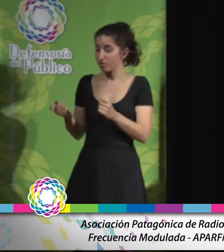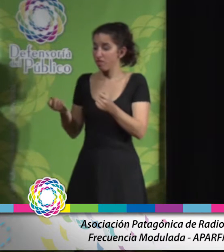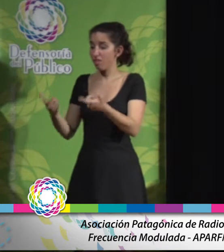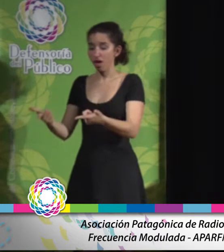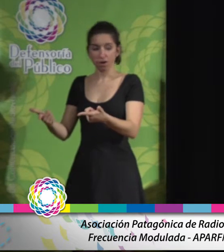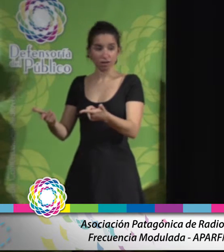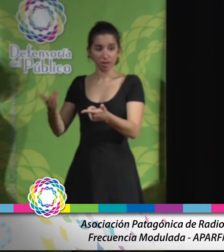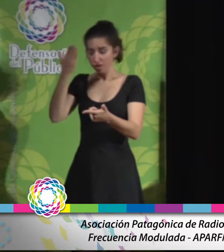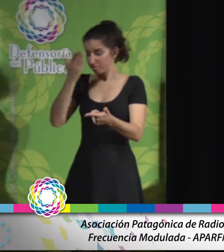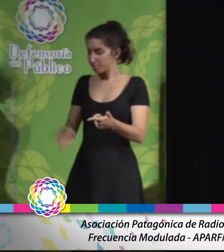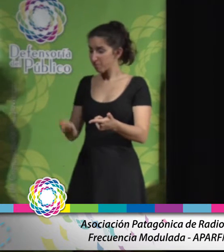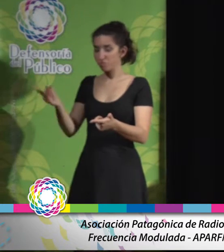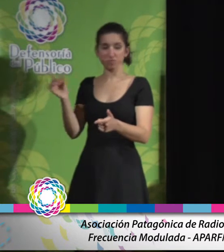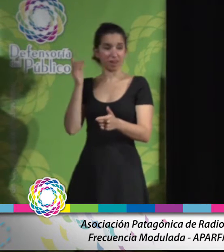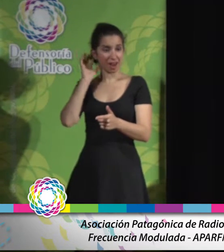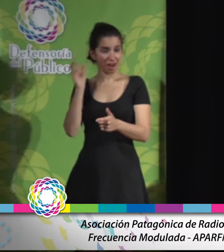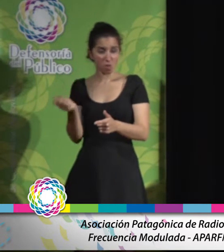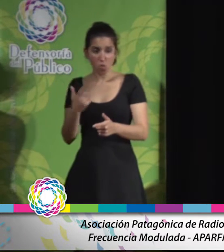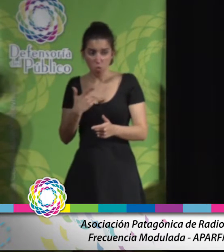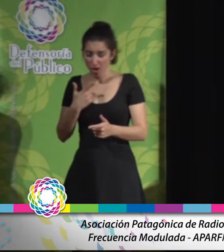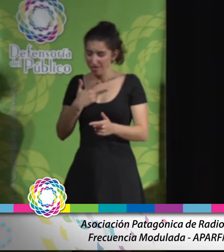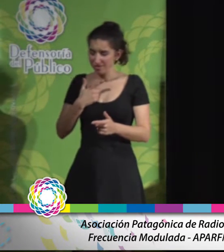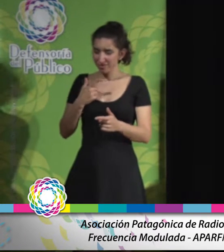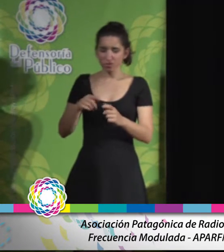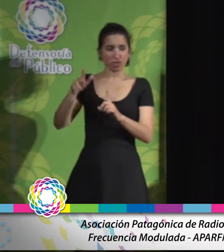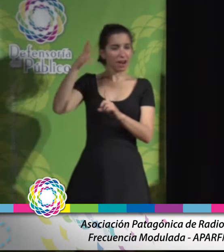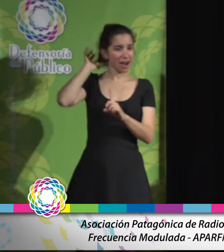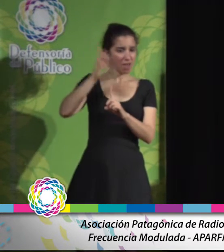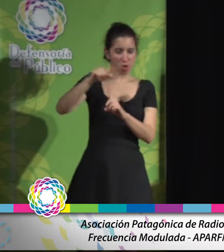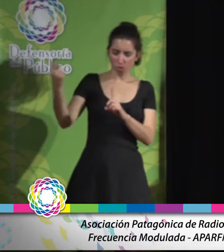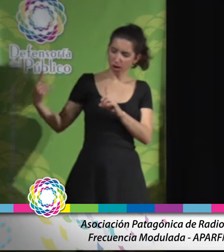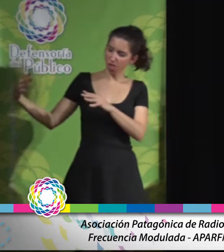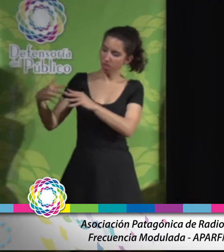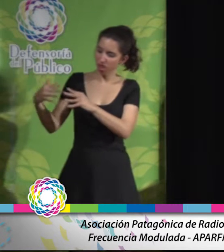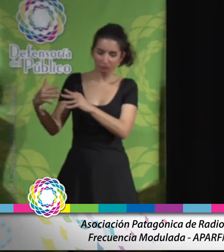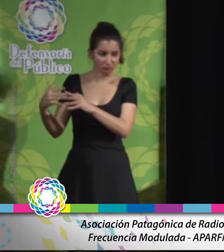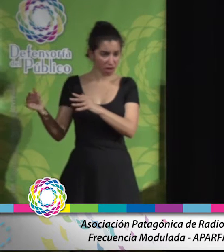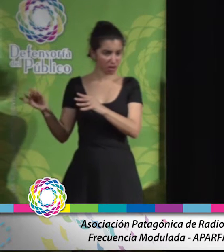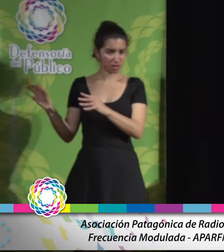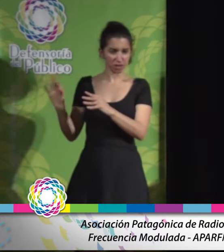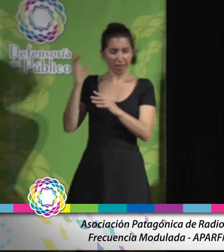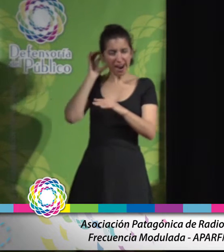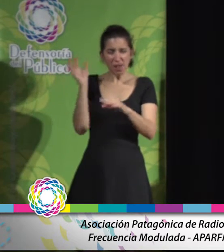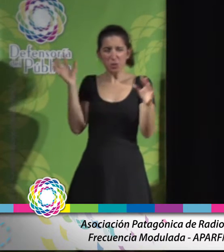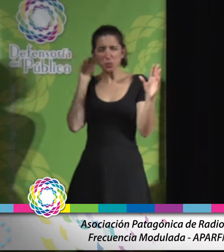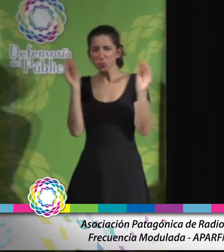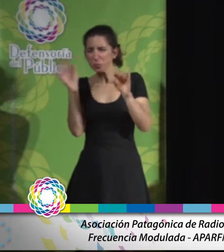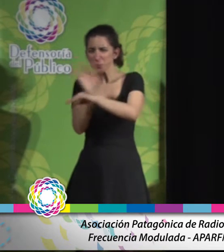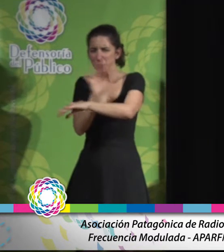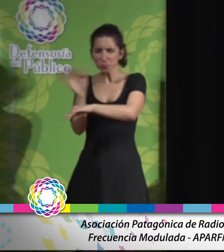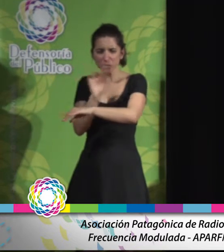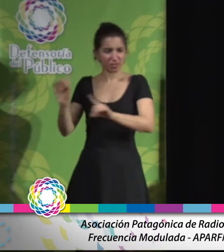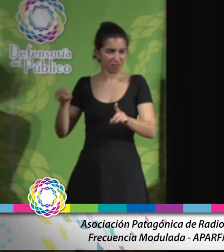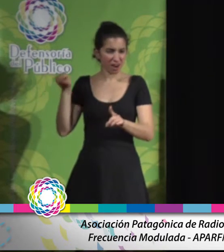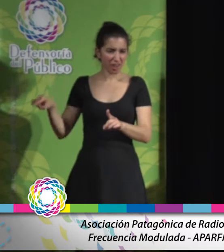defiende al licenciatario de continuas interferencias de parte de nuevos radiodifusores que no solo no se presentan a